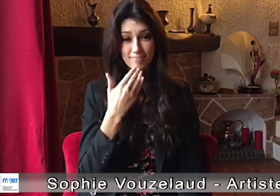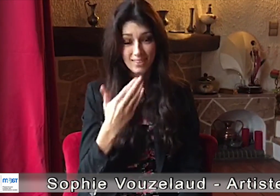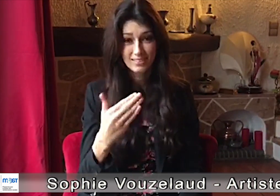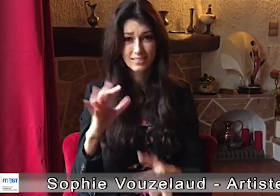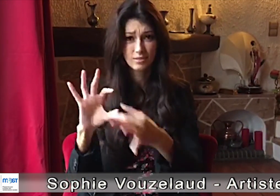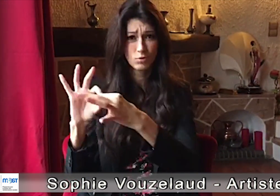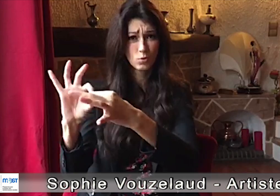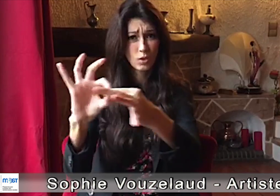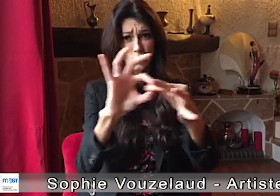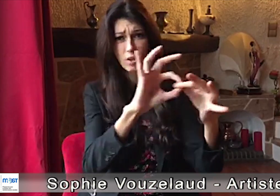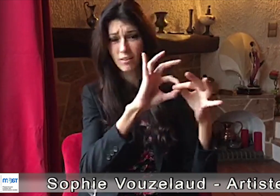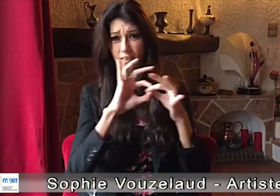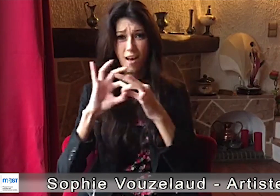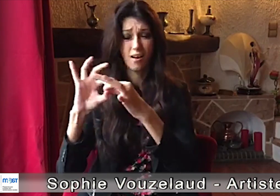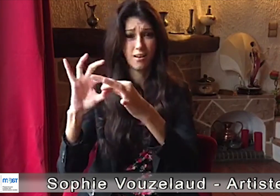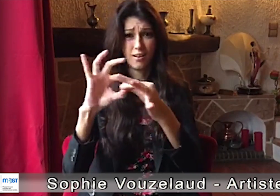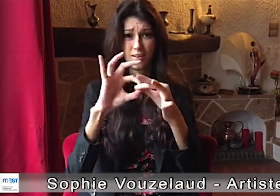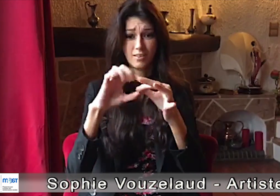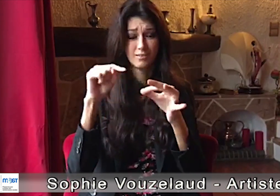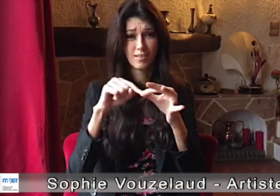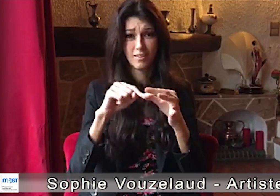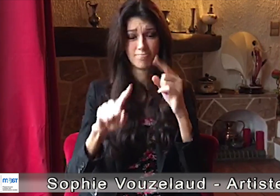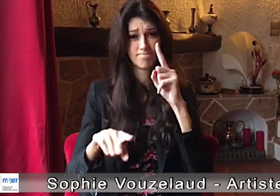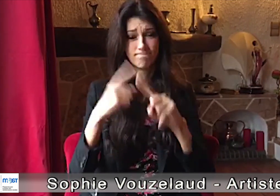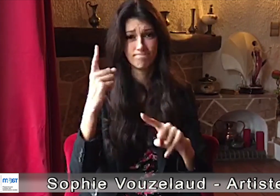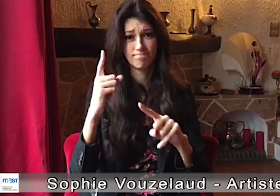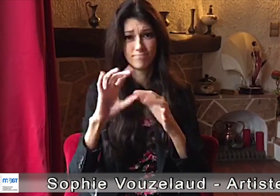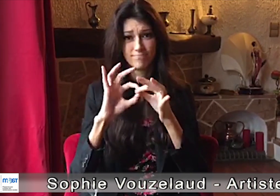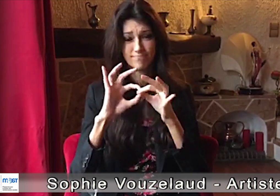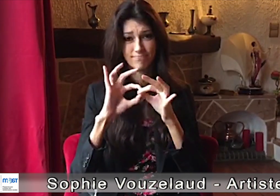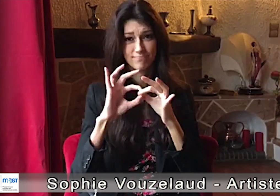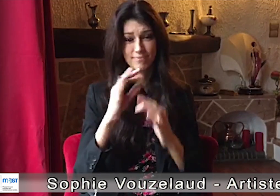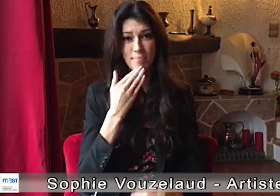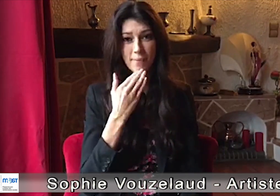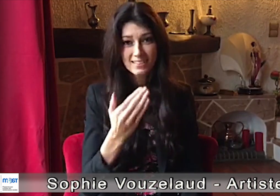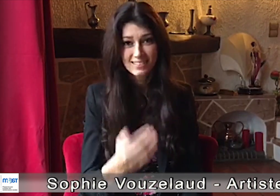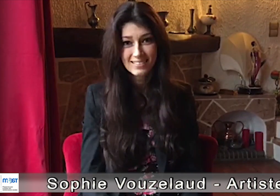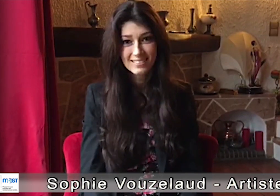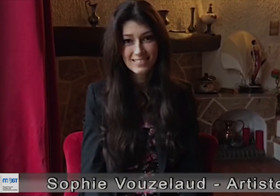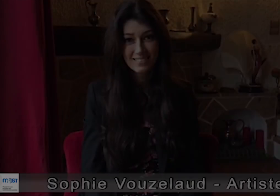Merci à vous tous de votre solidarité, c'est vraiment très important. Merci encore. Merci.